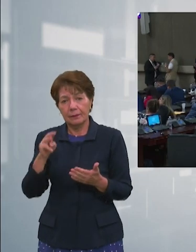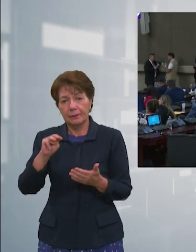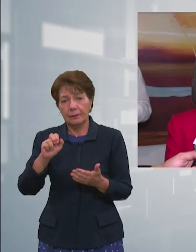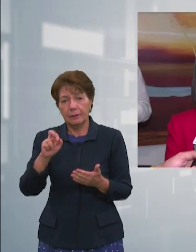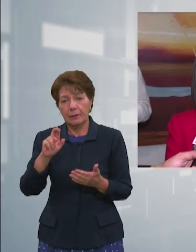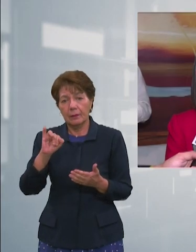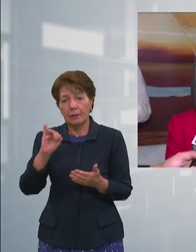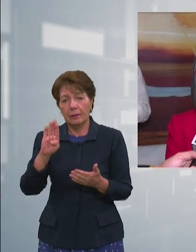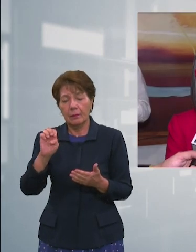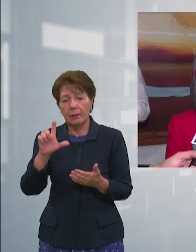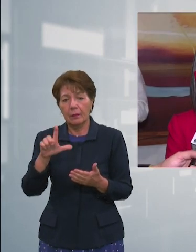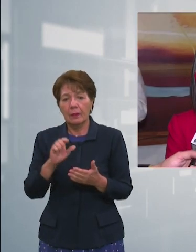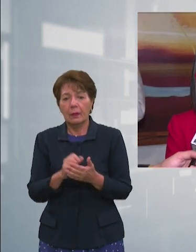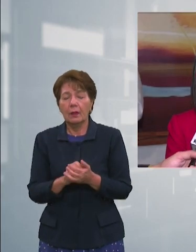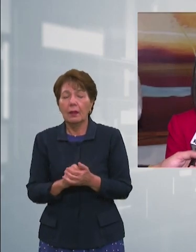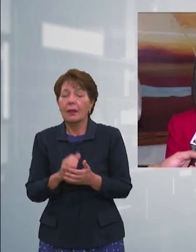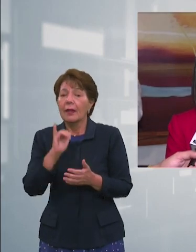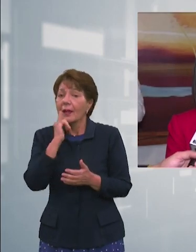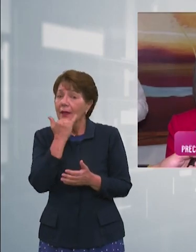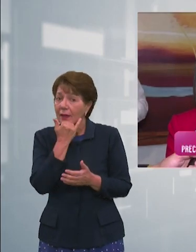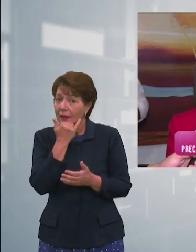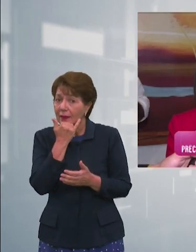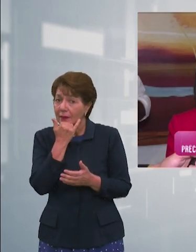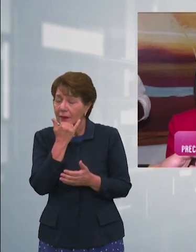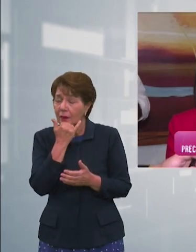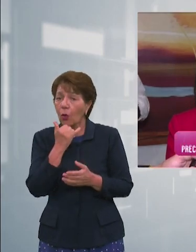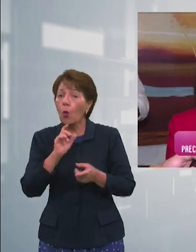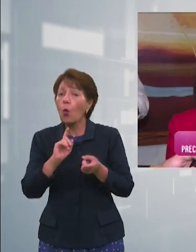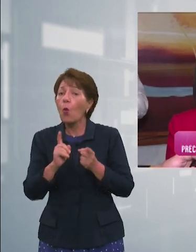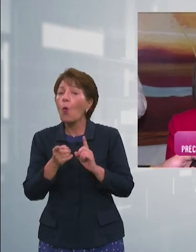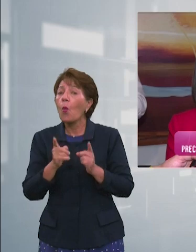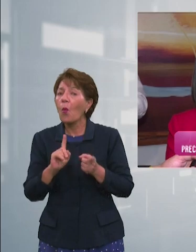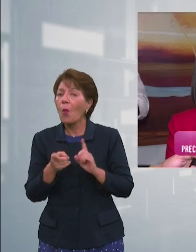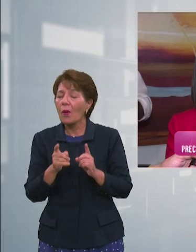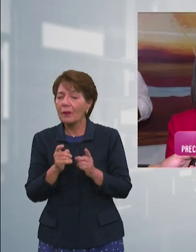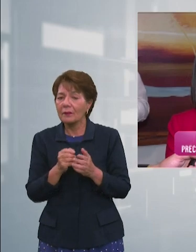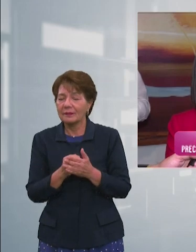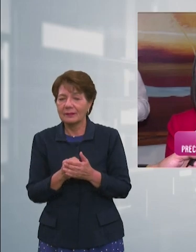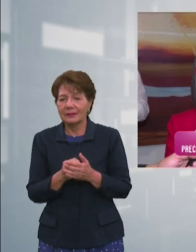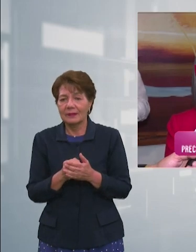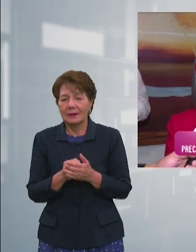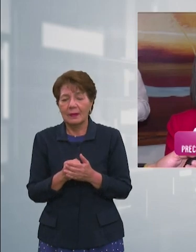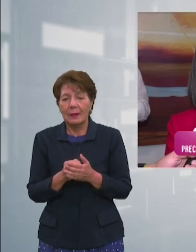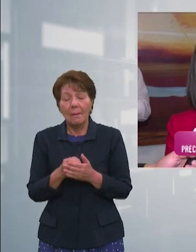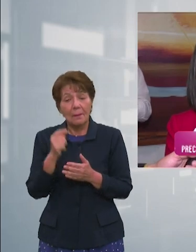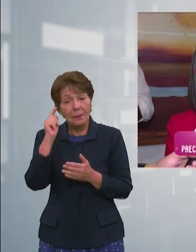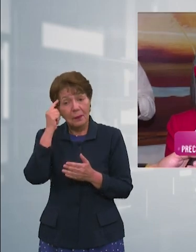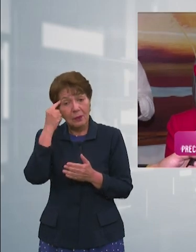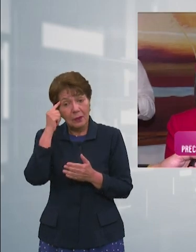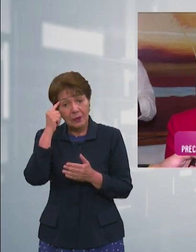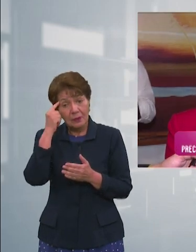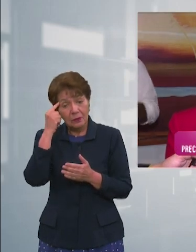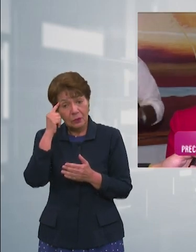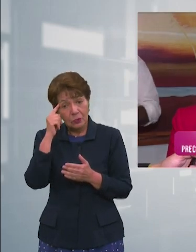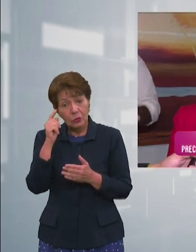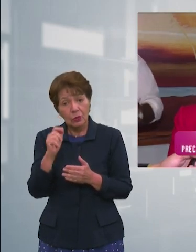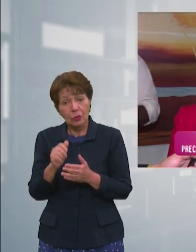El grave error de él es pretender que los demás somos borregos,